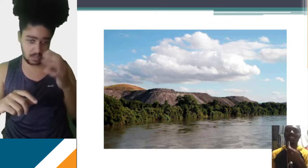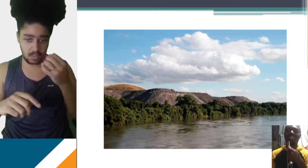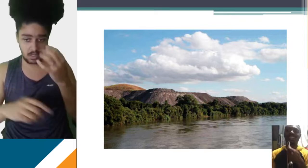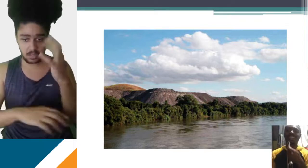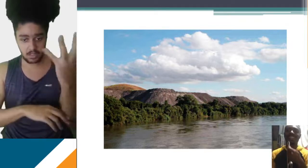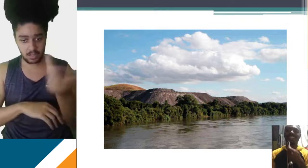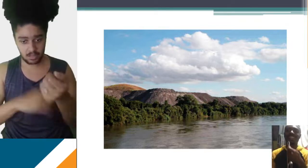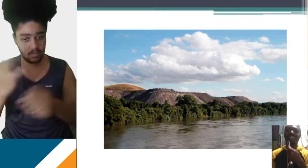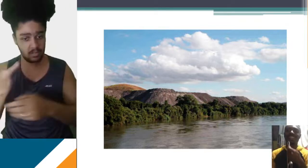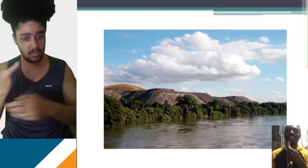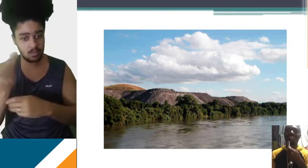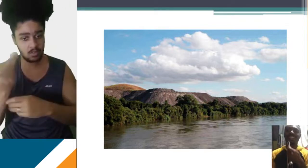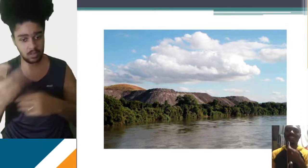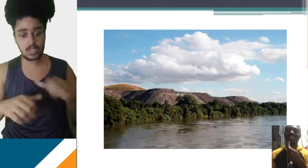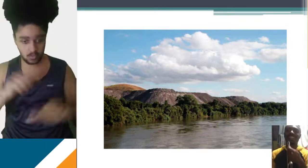natureza,